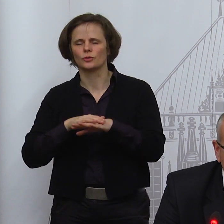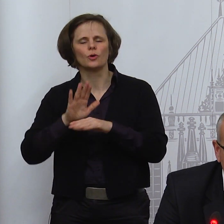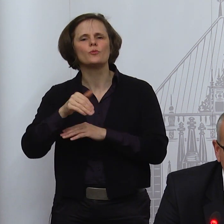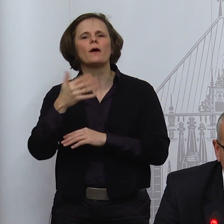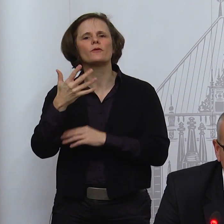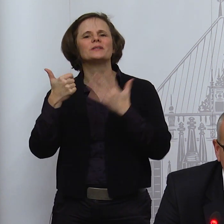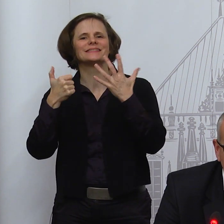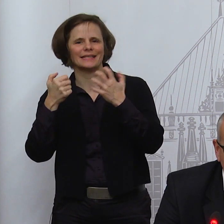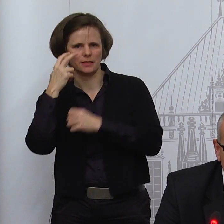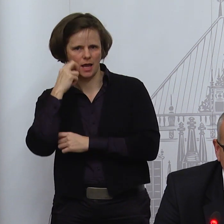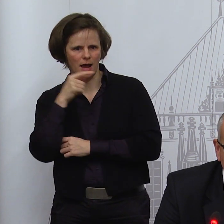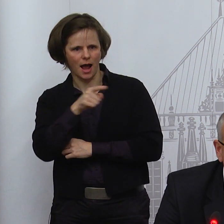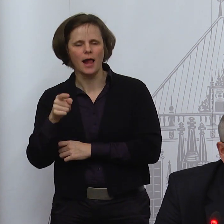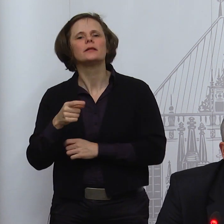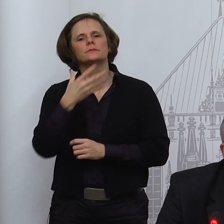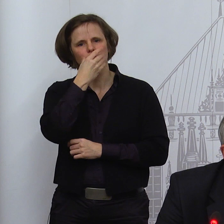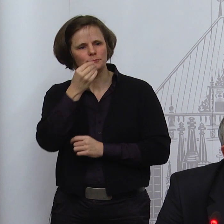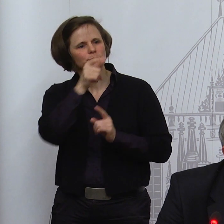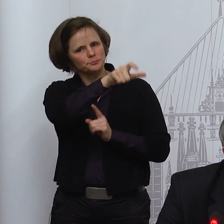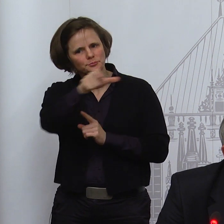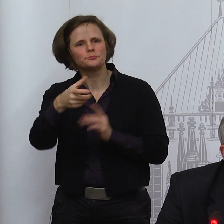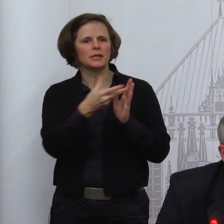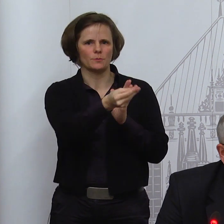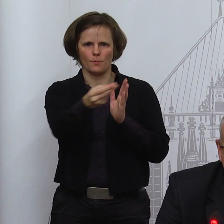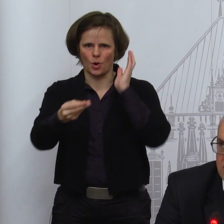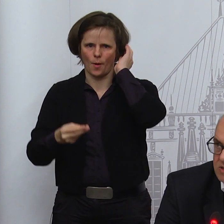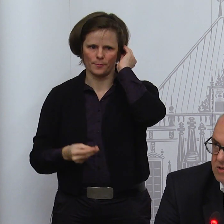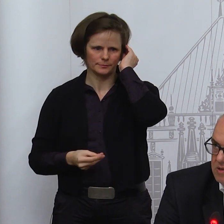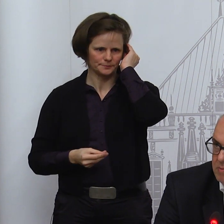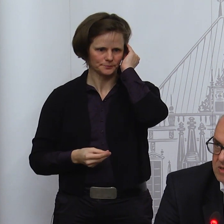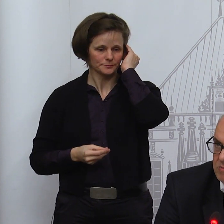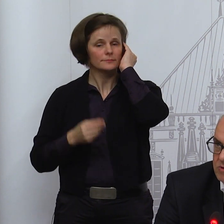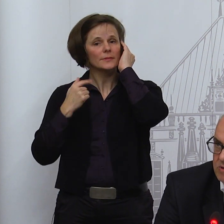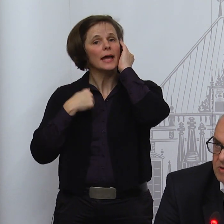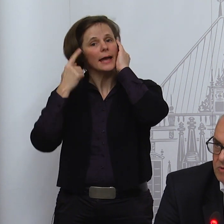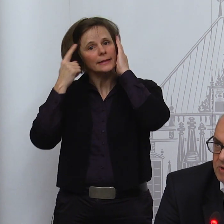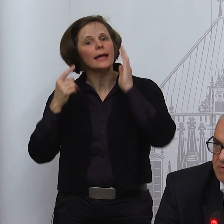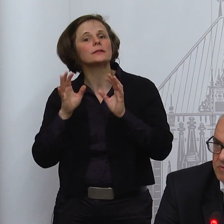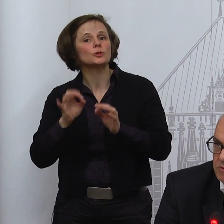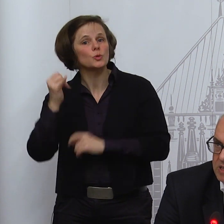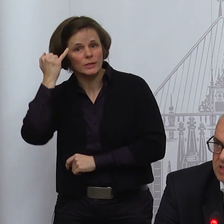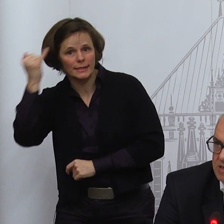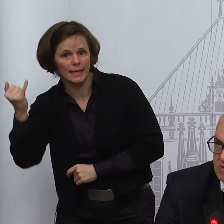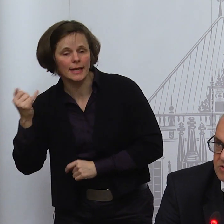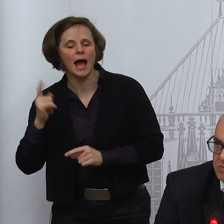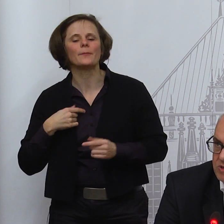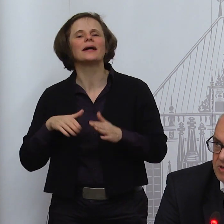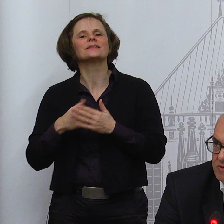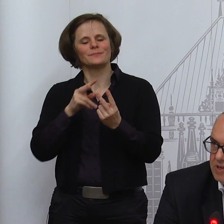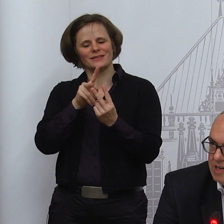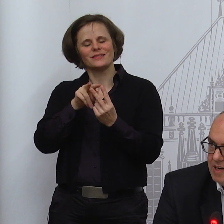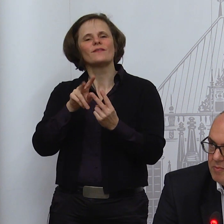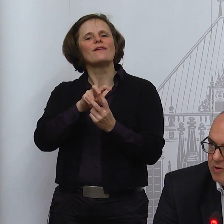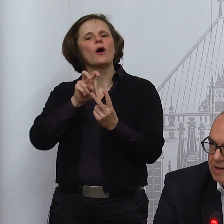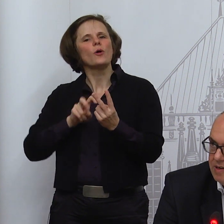ich halte das für eine gute Idee, aber es gibt zwei Voraussetzungen. Erstens, die Masken müssen überall verfügbar sein und sie müssen